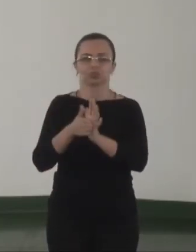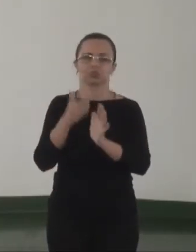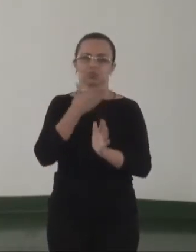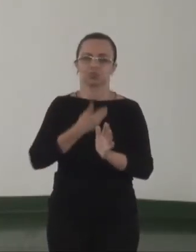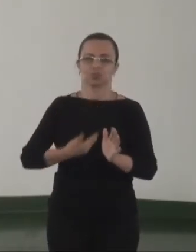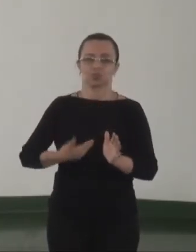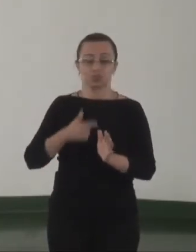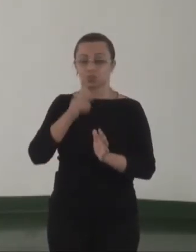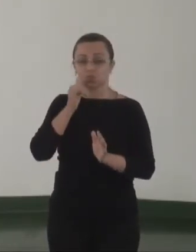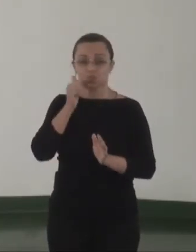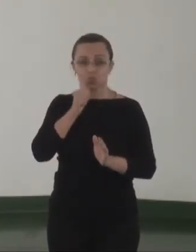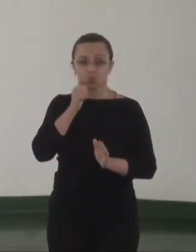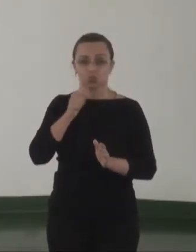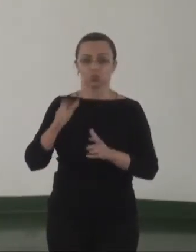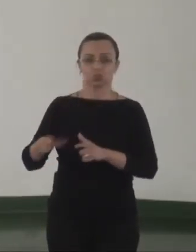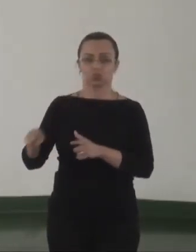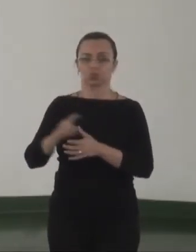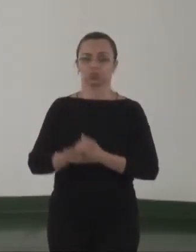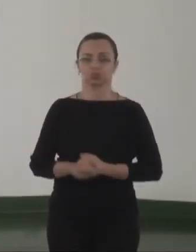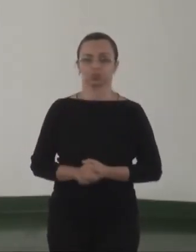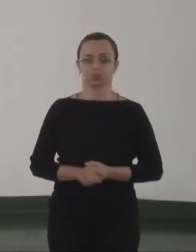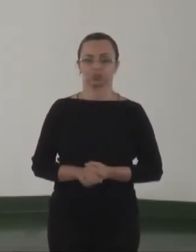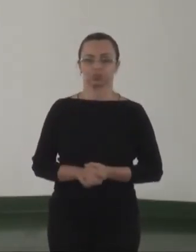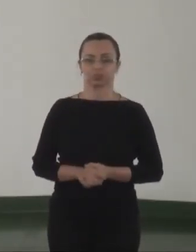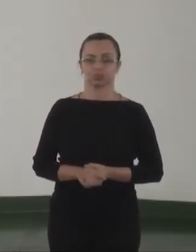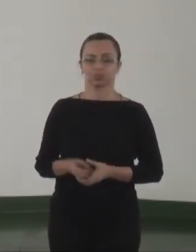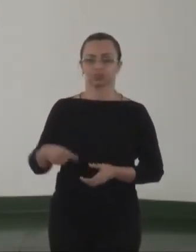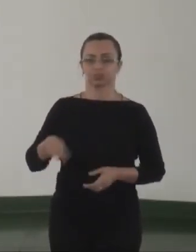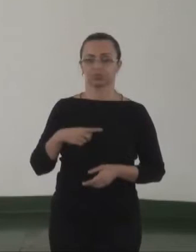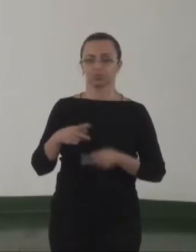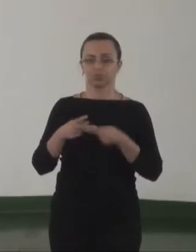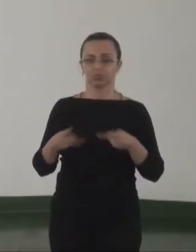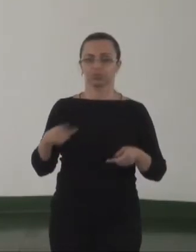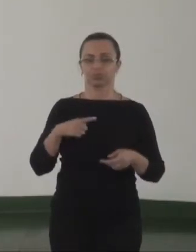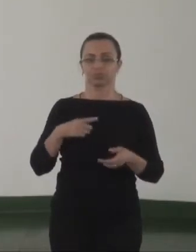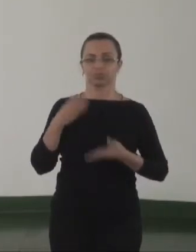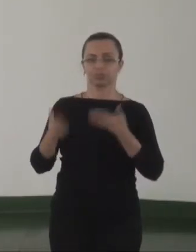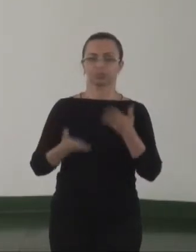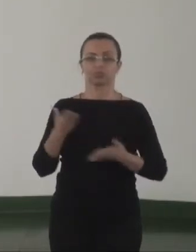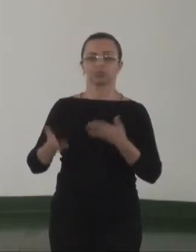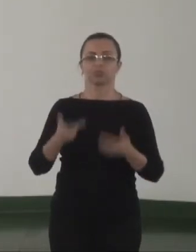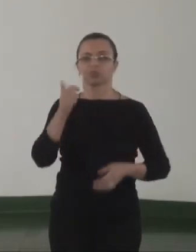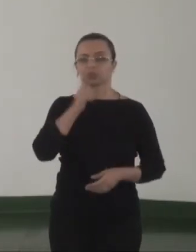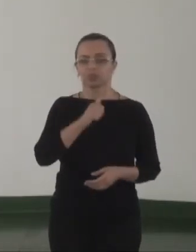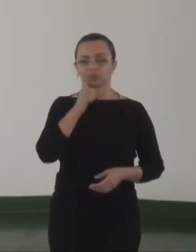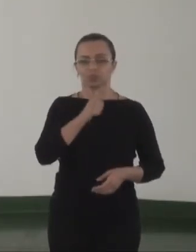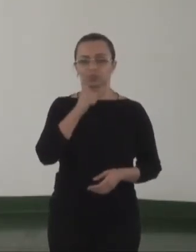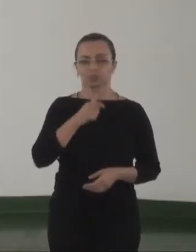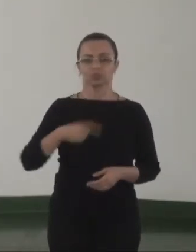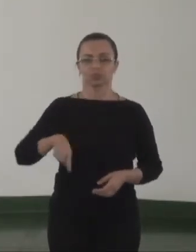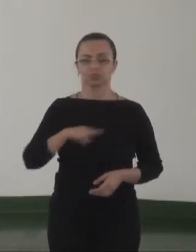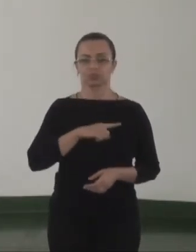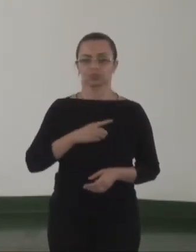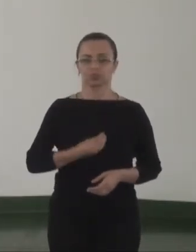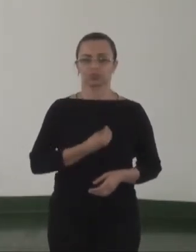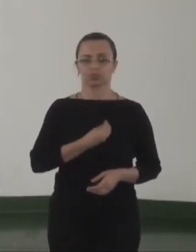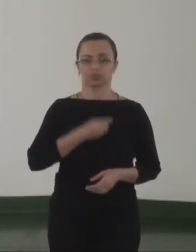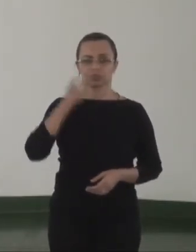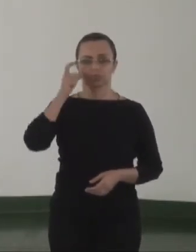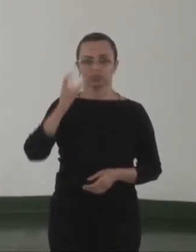mulheres nesses locais. Nós temos vários projetos na Copivid, de atendimento às mulheres, e é muito interessante